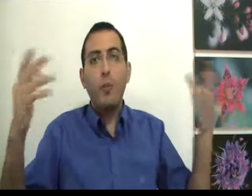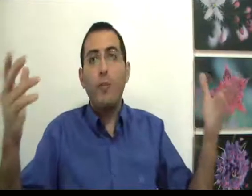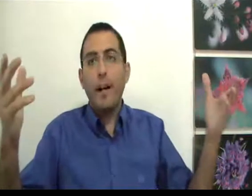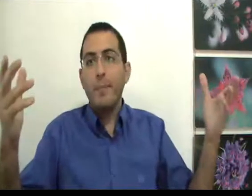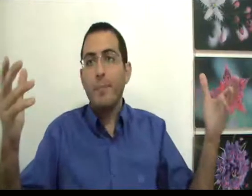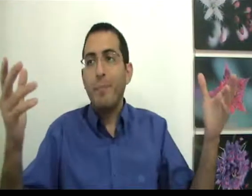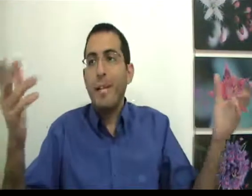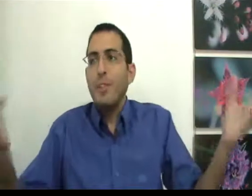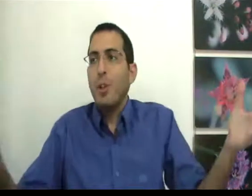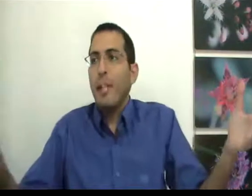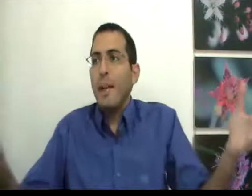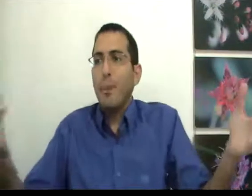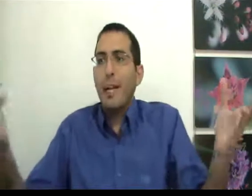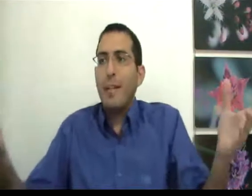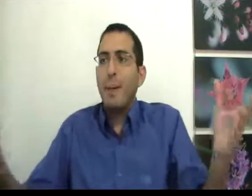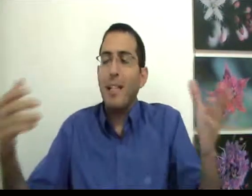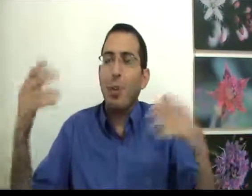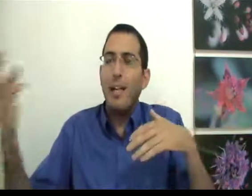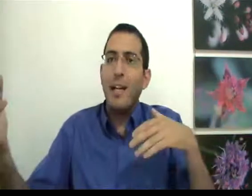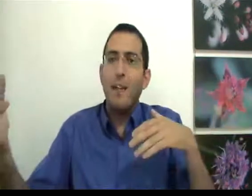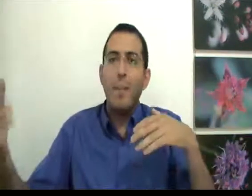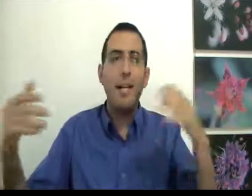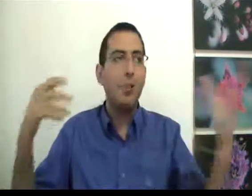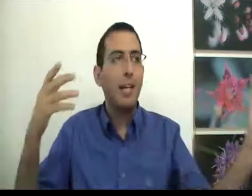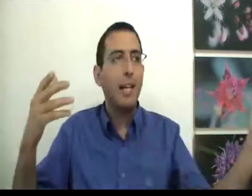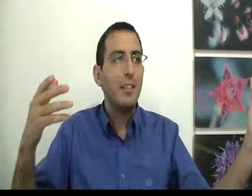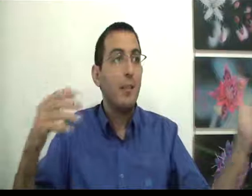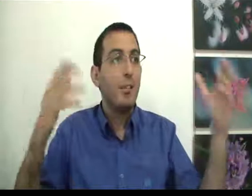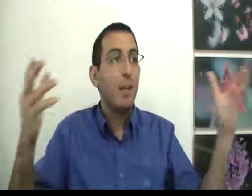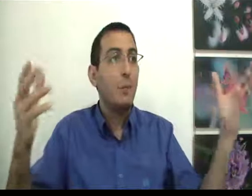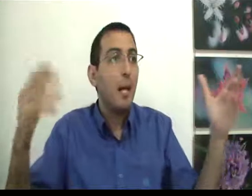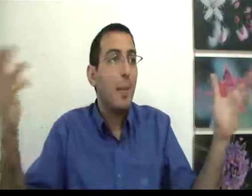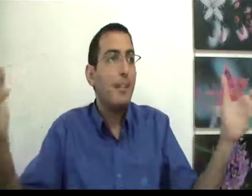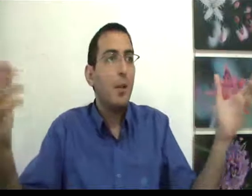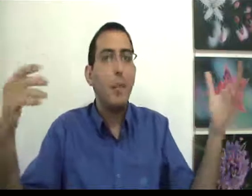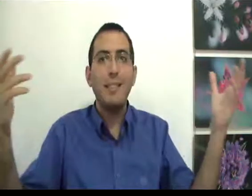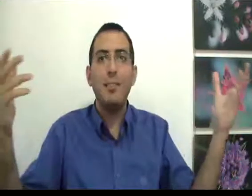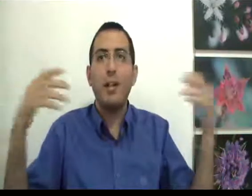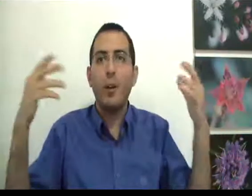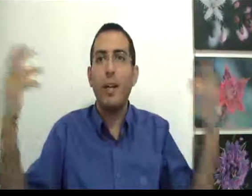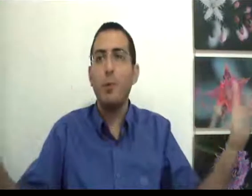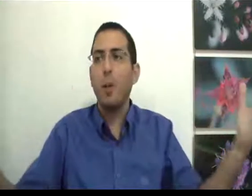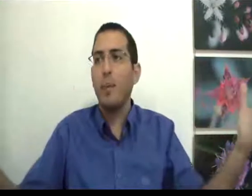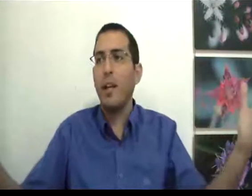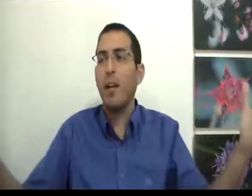תרופה מה יעזור לי הפרויקט מה יעזור לי החברה, מה יעזור לי הכסף מה יעזור למשפחה, מה יעזור לי מה זה זו? אני הולך למות בכל מקרה